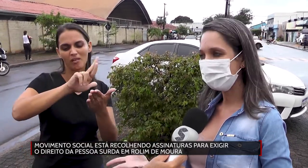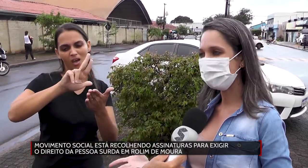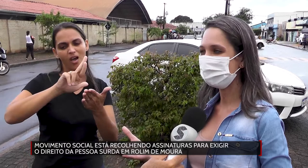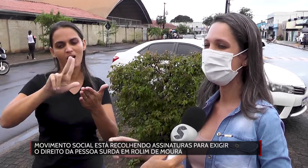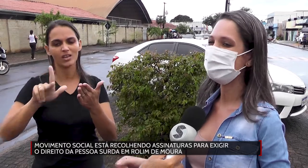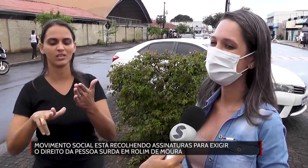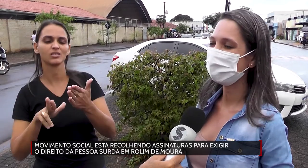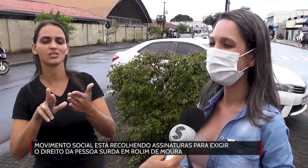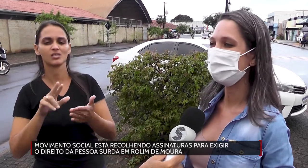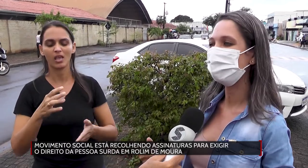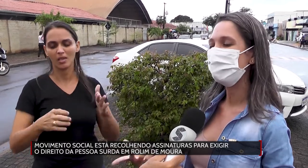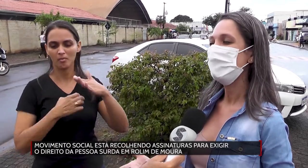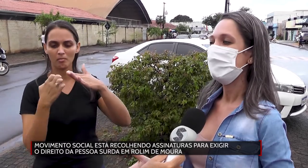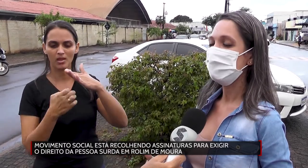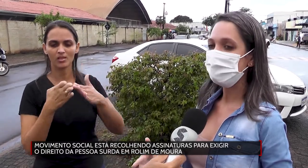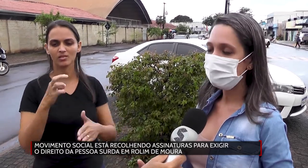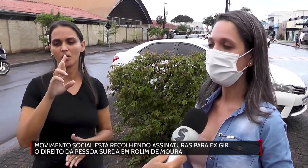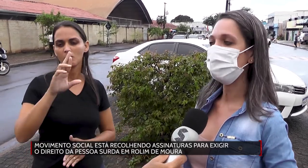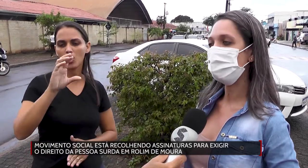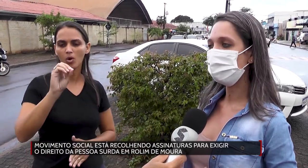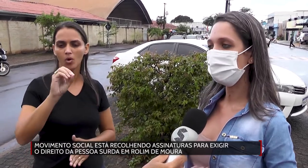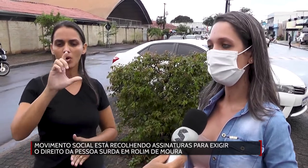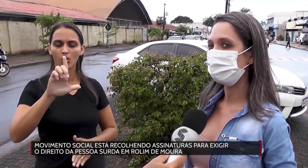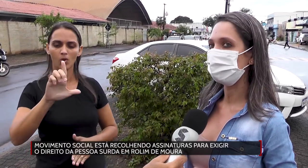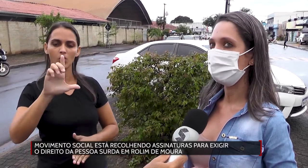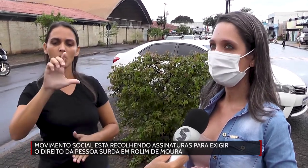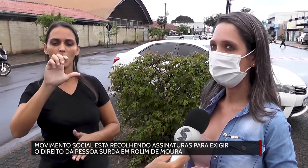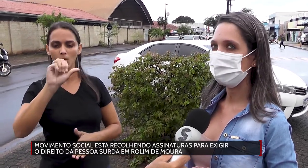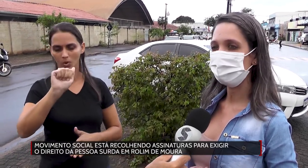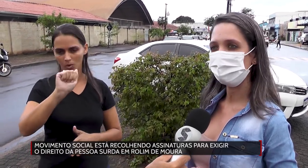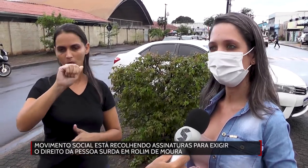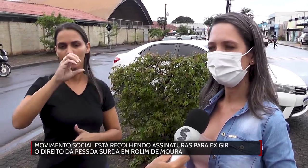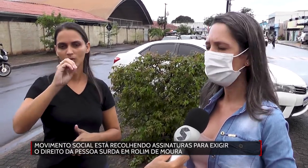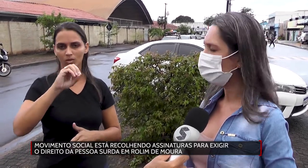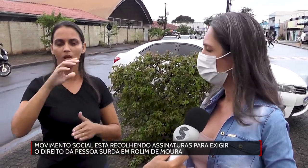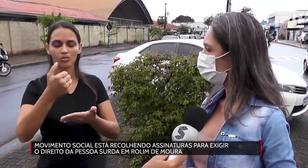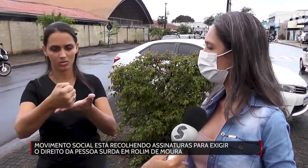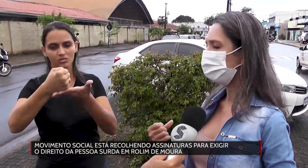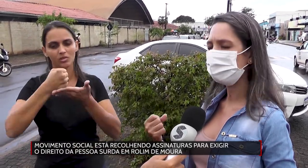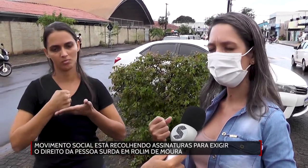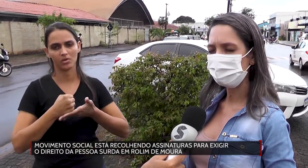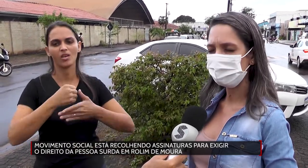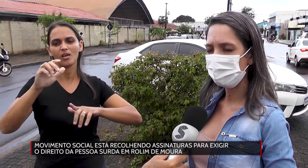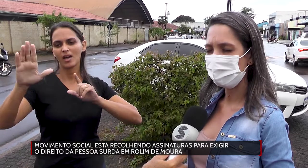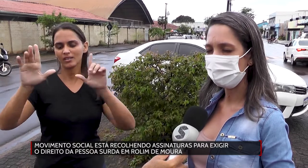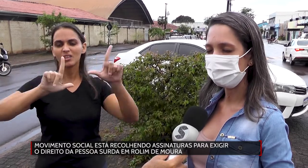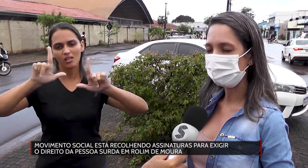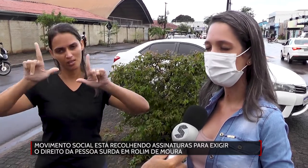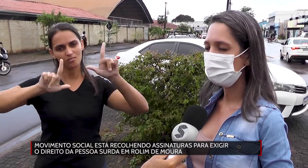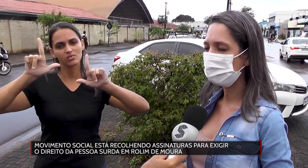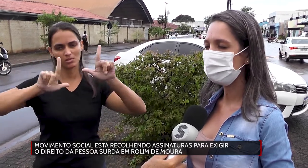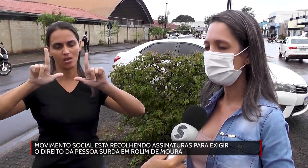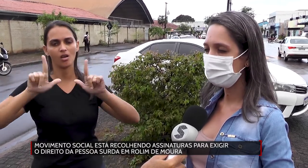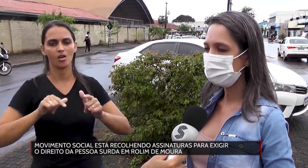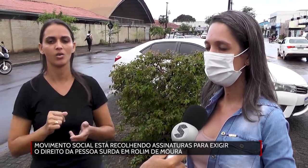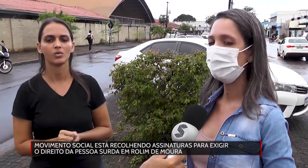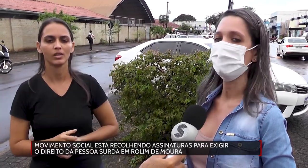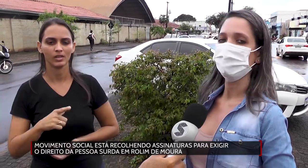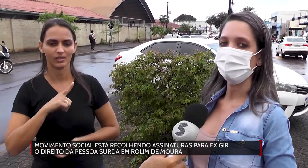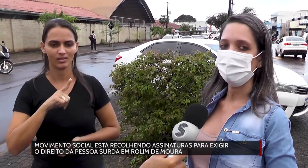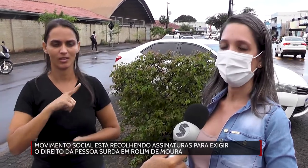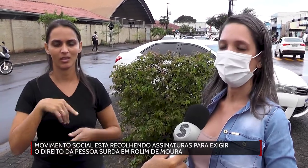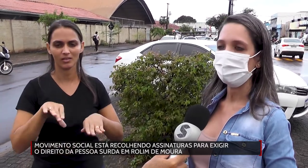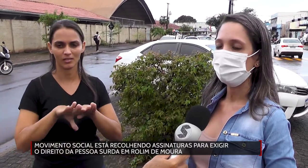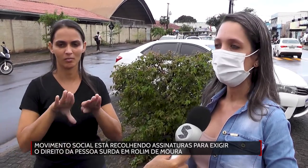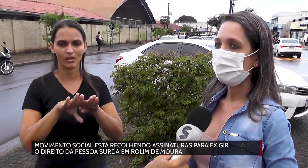Estúdio Max TV, vocês, né, que estão nos apoiando. É, agora também temos a Decamargo Center,